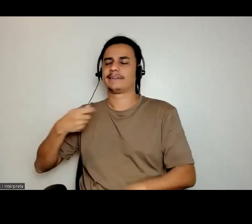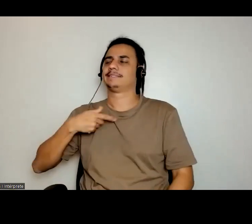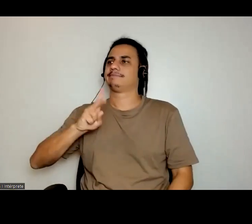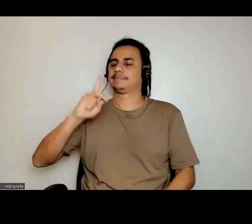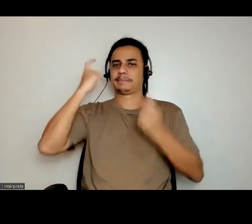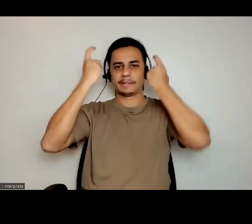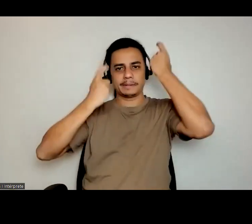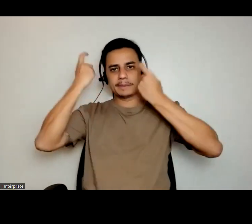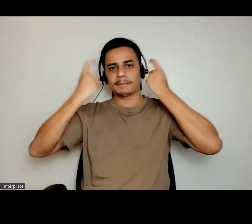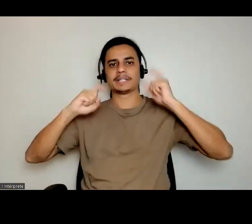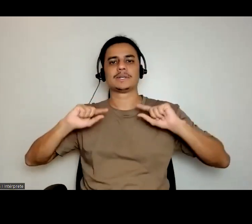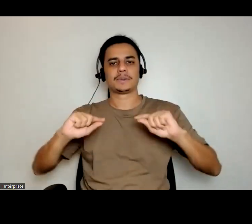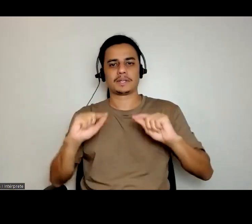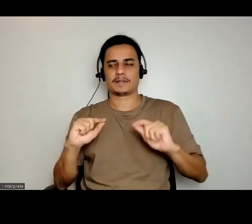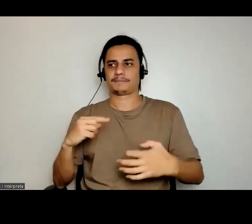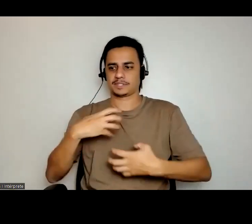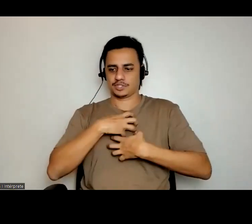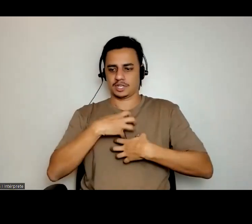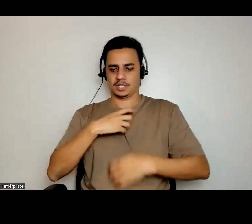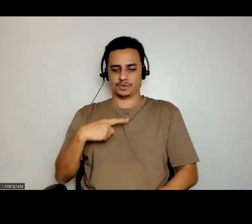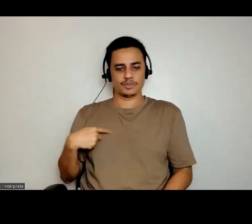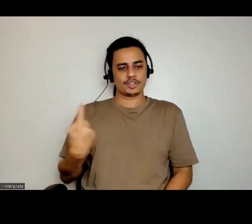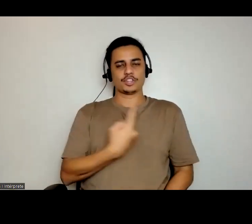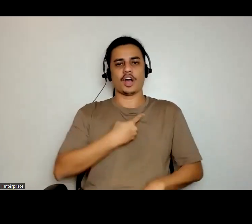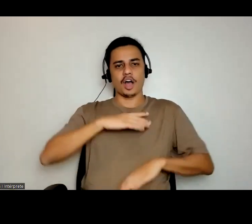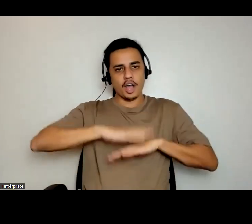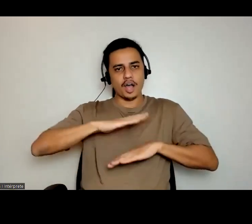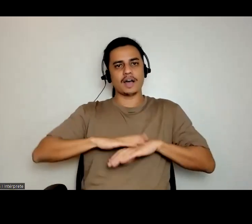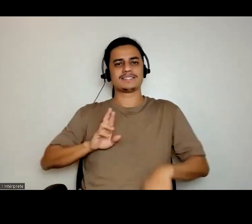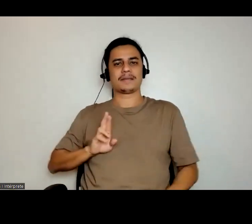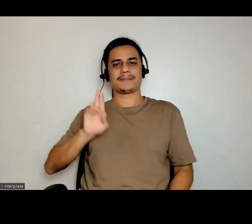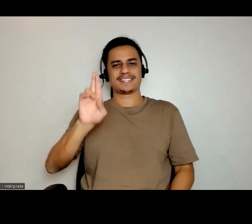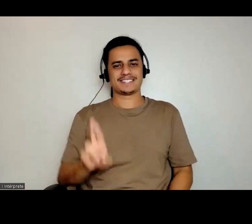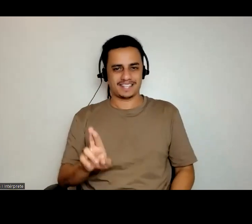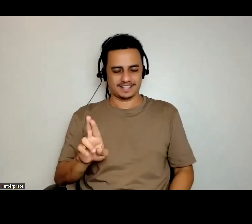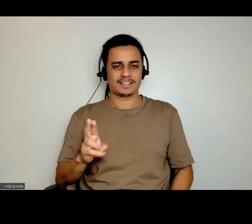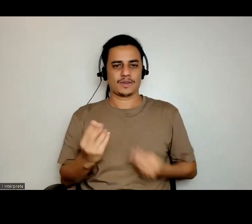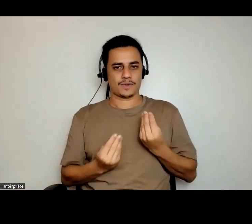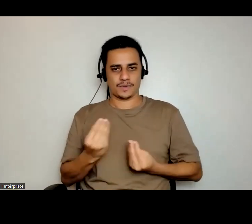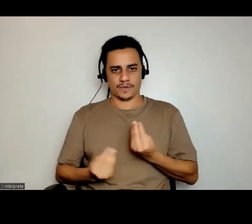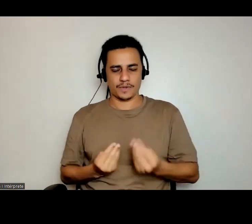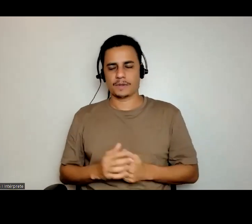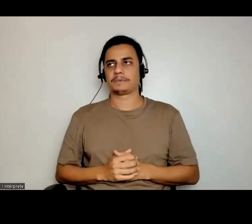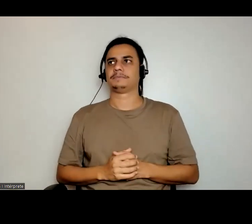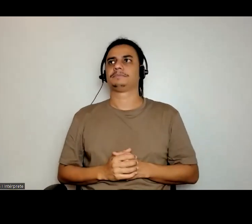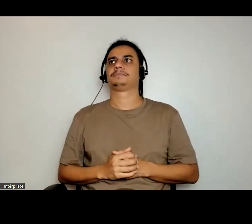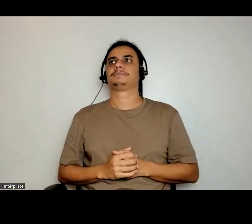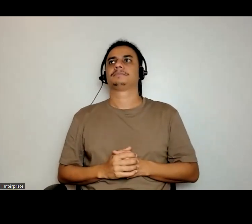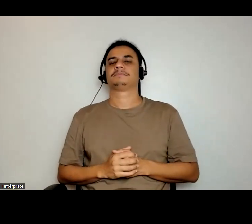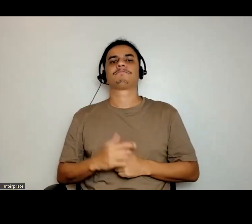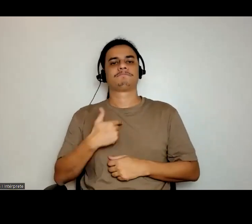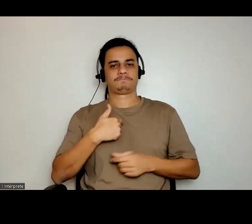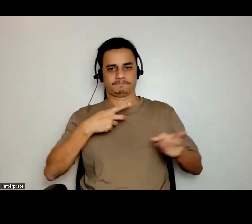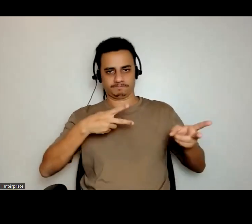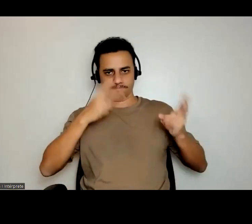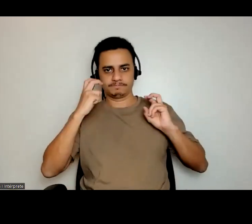preocupação com a forma como nós estamos representados nesses lugares. E aí eu sempre me vi